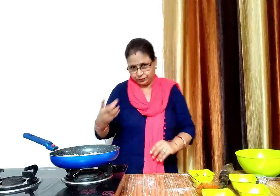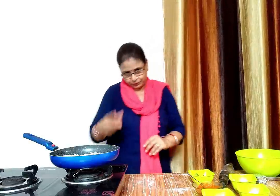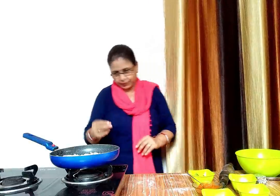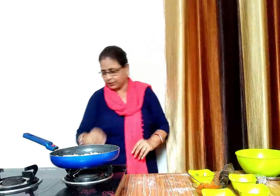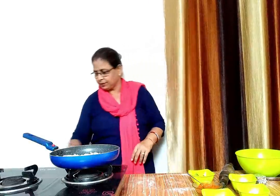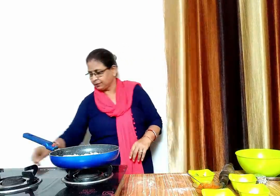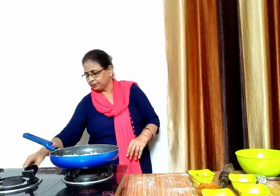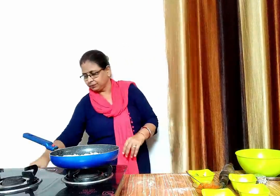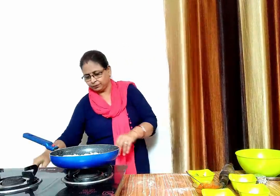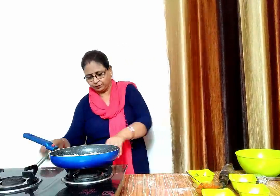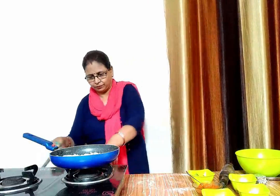अब हम guson करेंगे